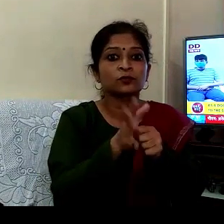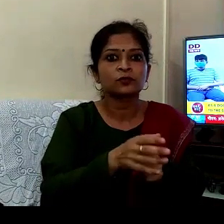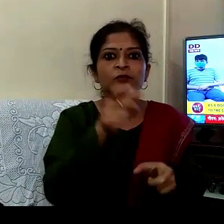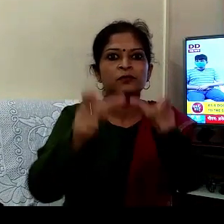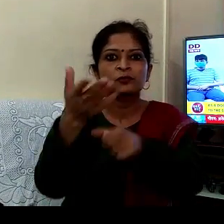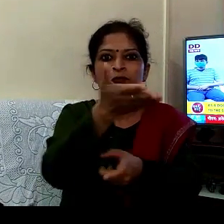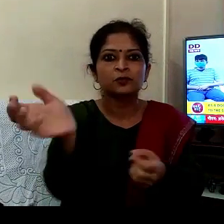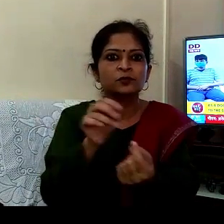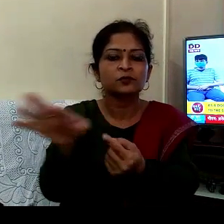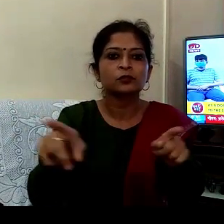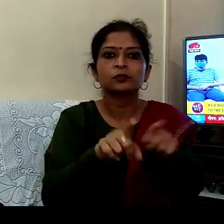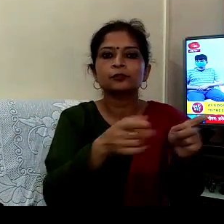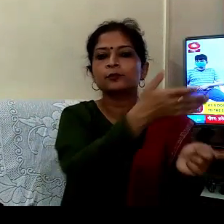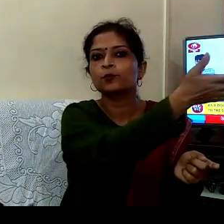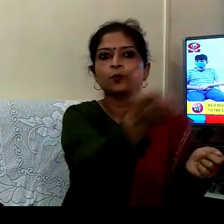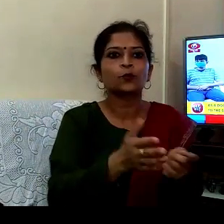مریضوں کے لیے سمتھ